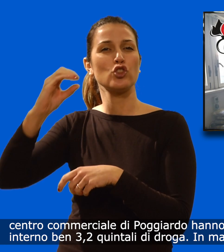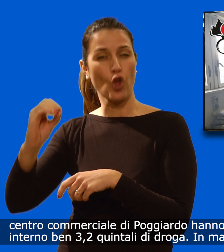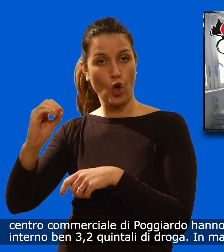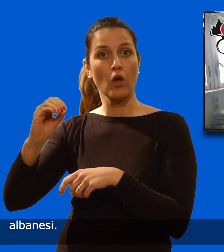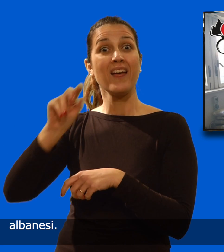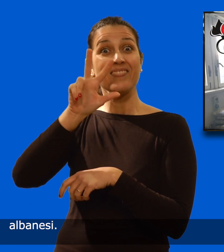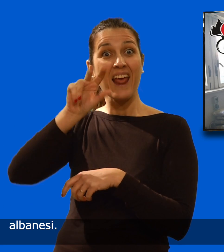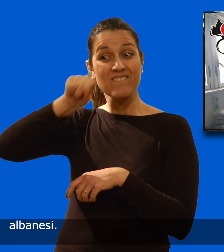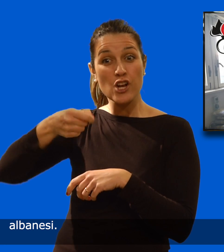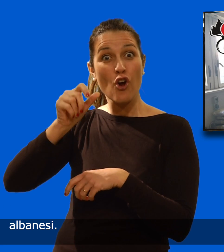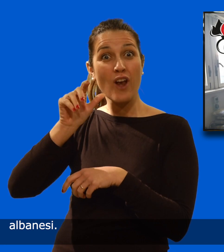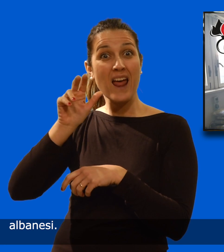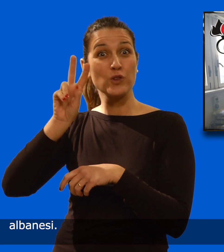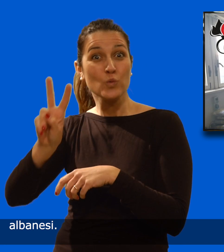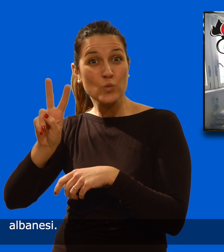In manette due cittadini albanesi